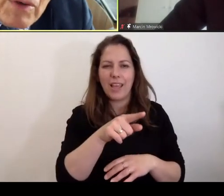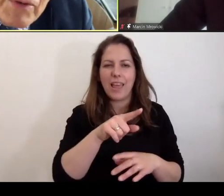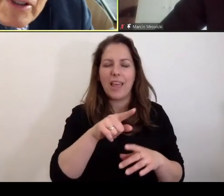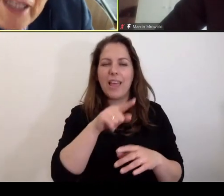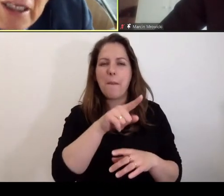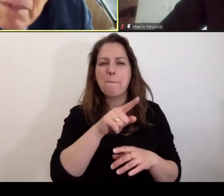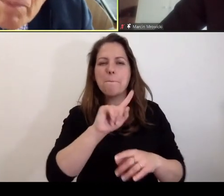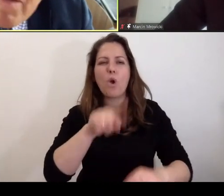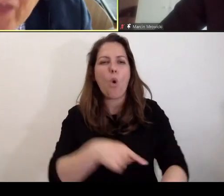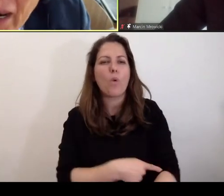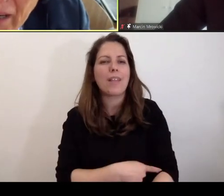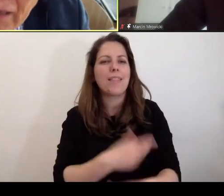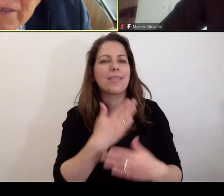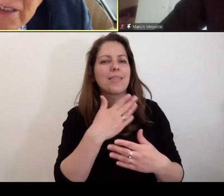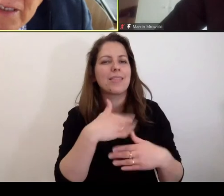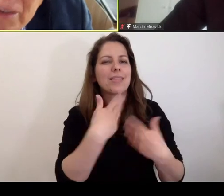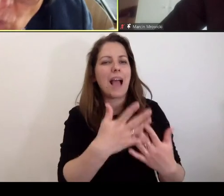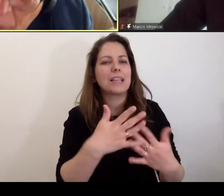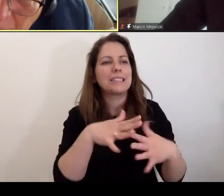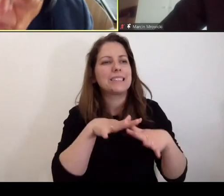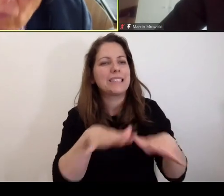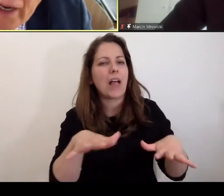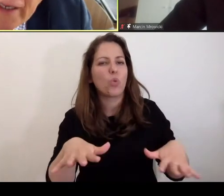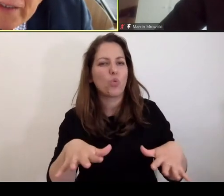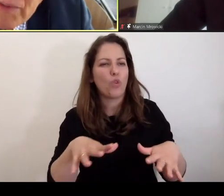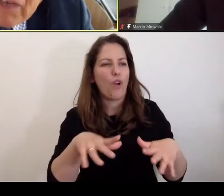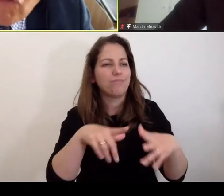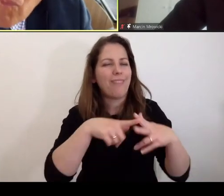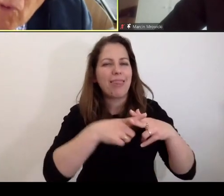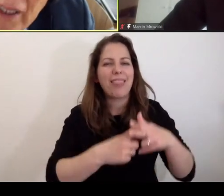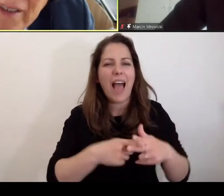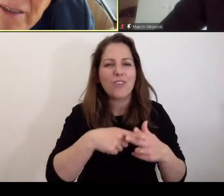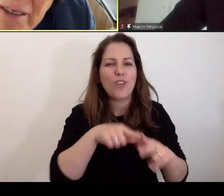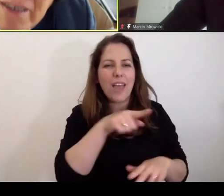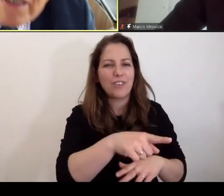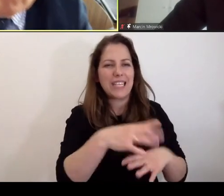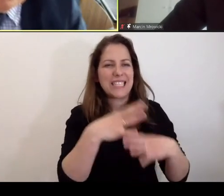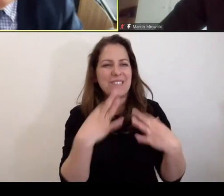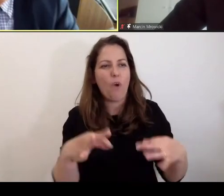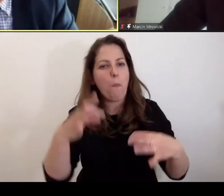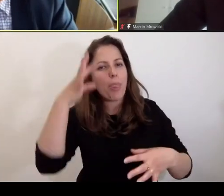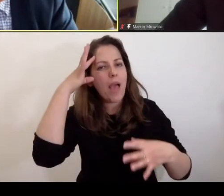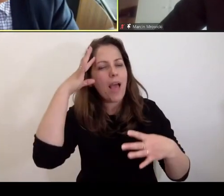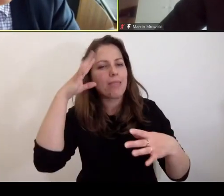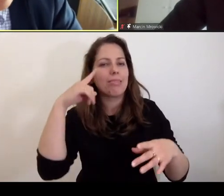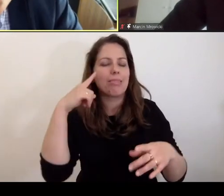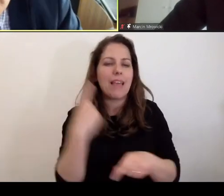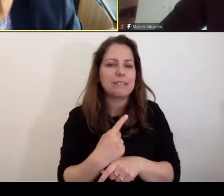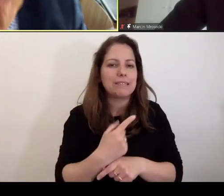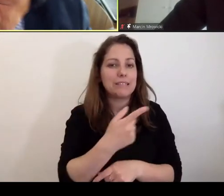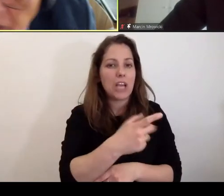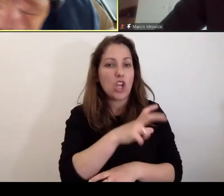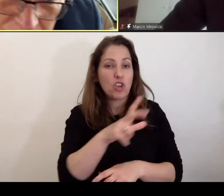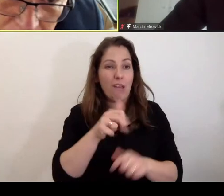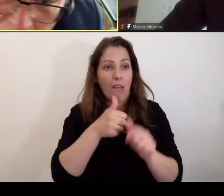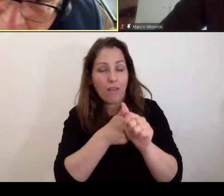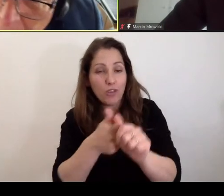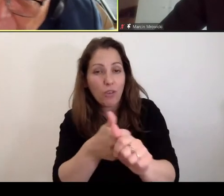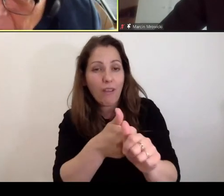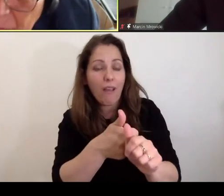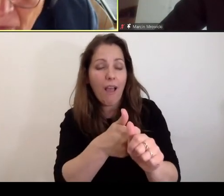prokuratorowi dać zbyt wiele instrumentów do ręki, żeby ta swoboda decyzji co do tego, czy ścigać,